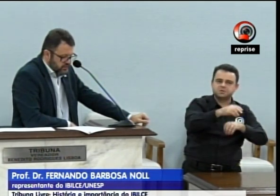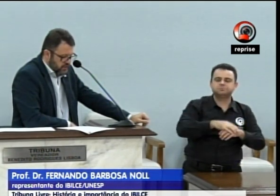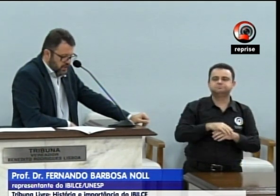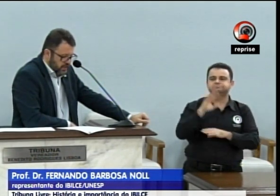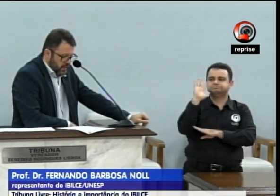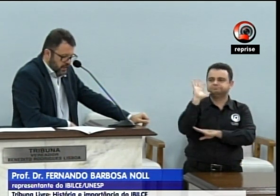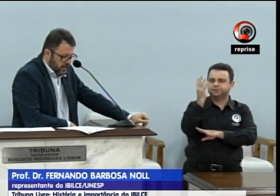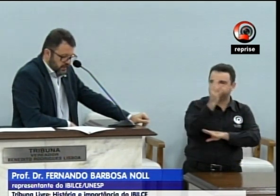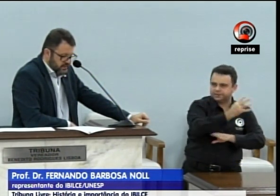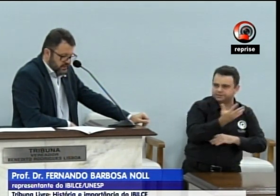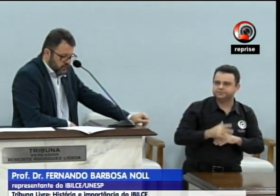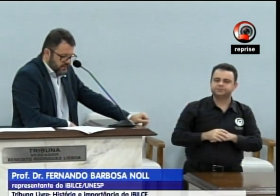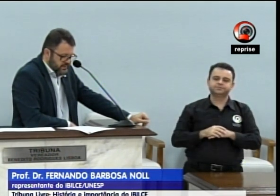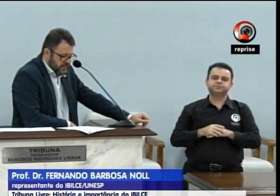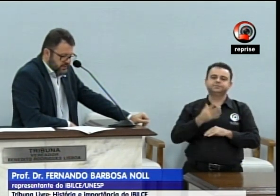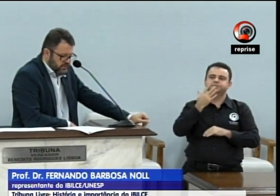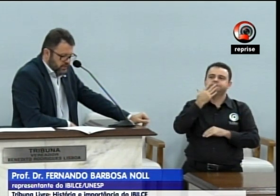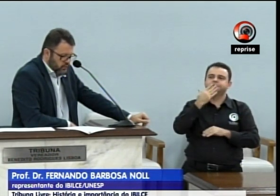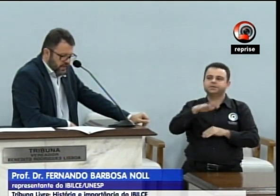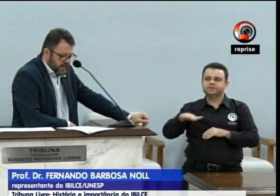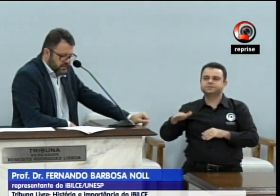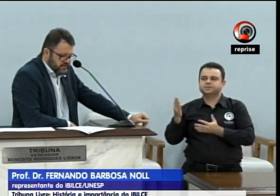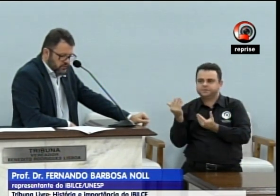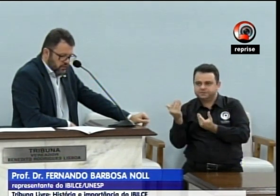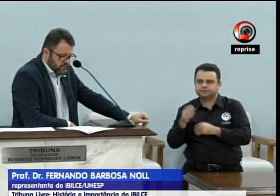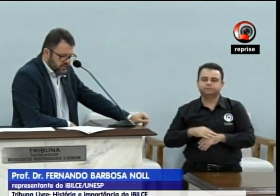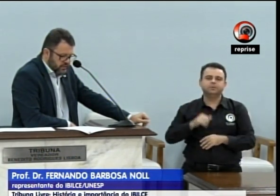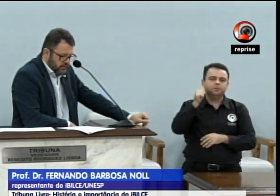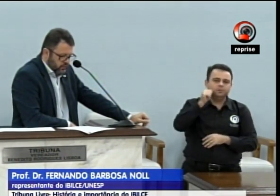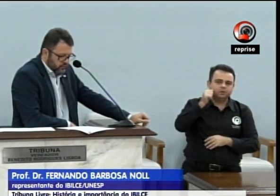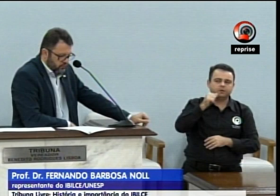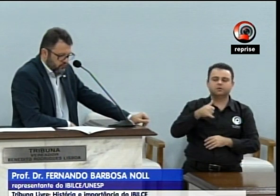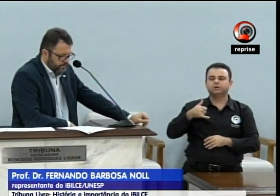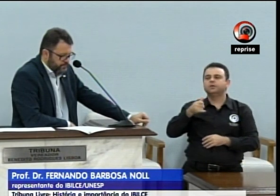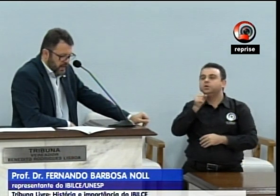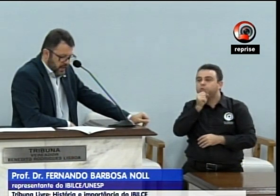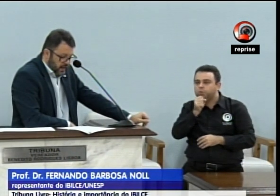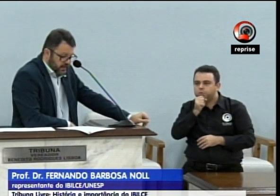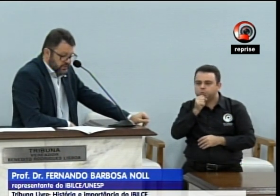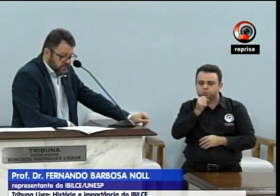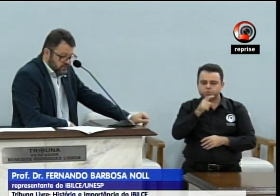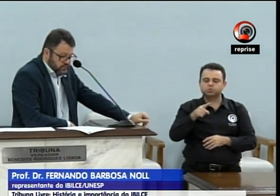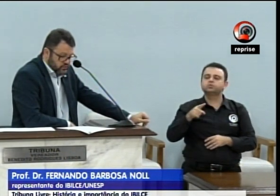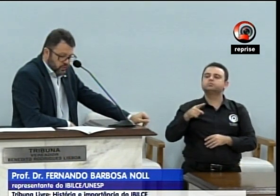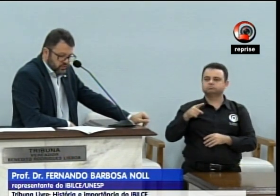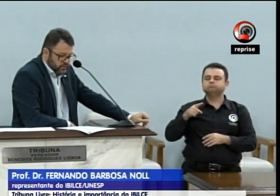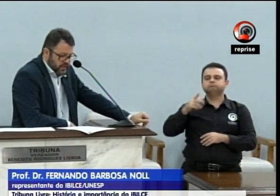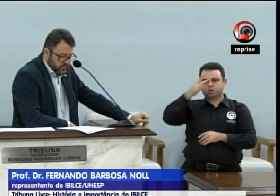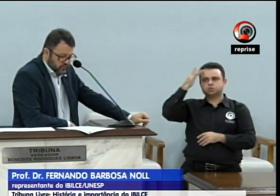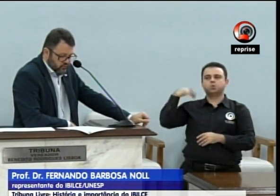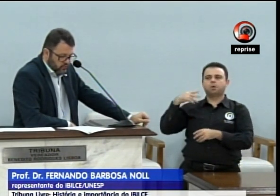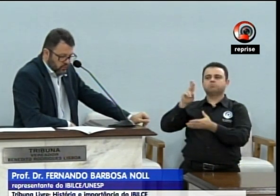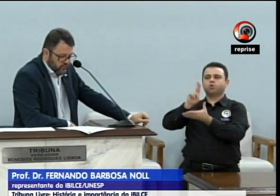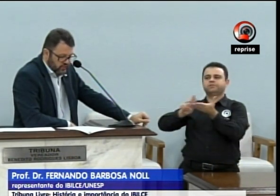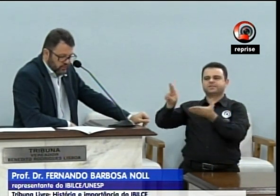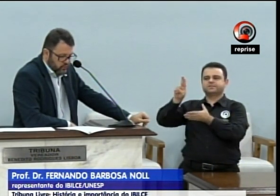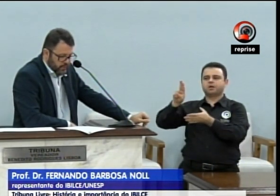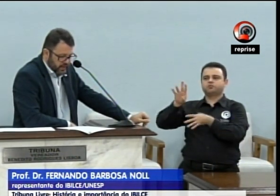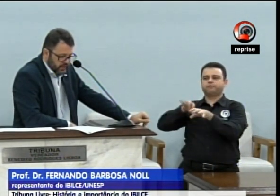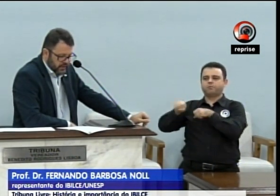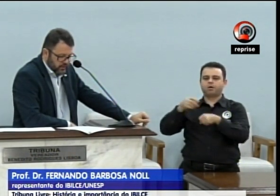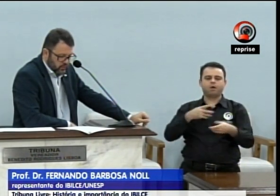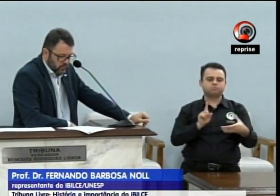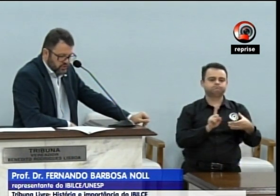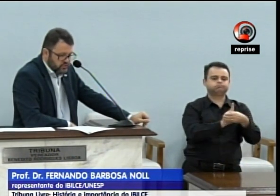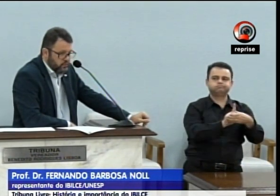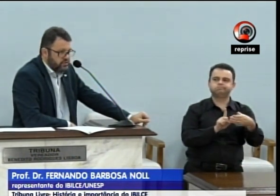ambiente, criança e adolescente, mulheres, idosos, entre outros. Além disso, somos membros do Conselho do